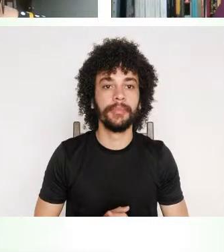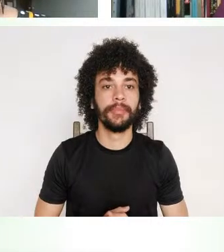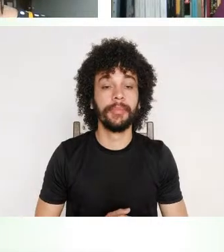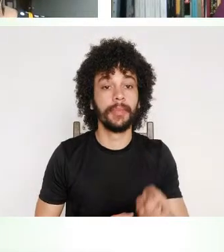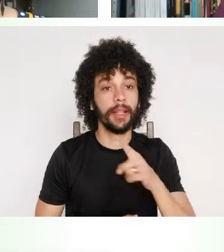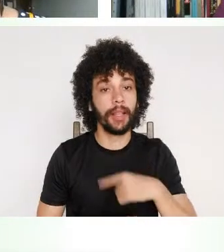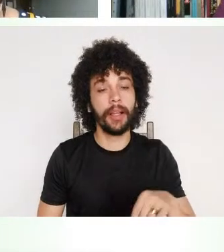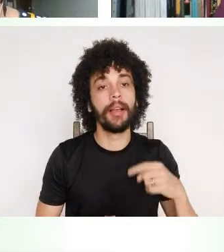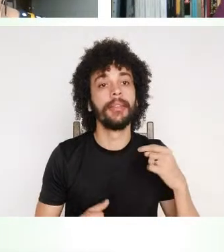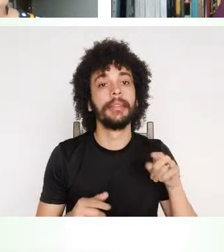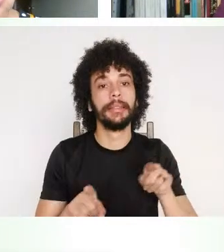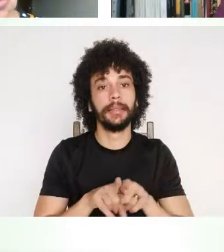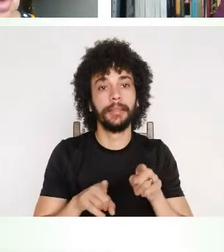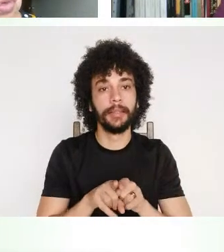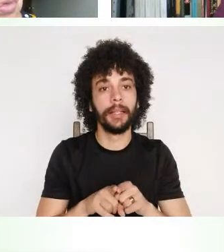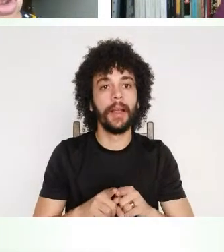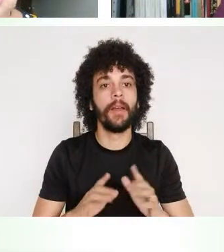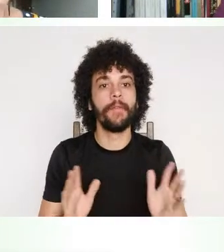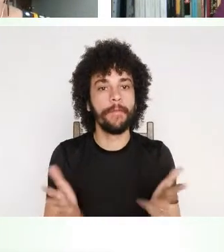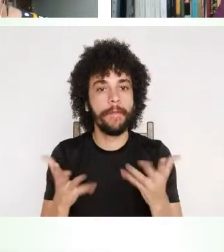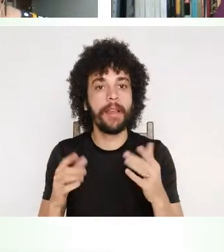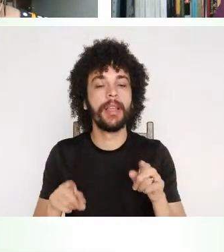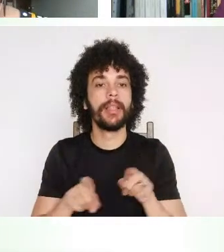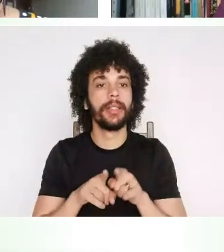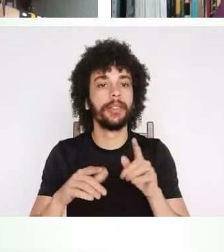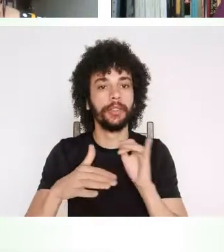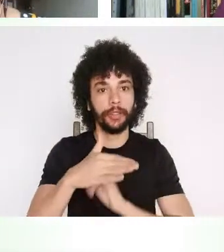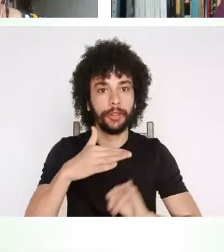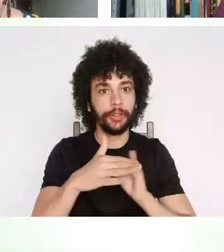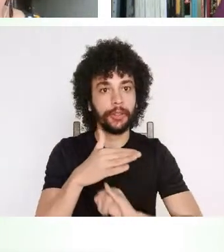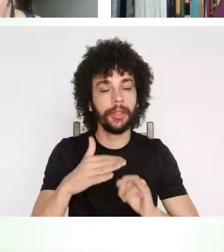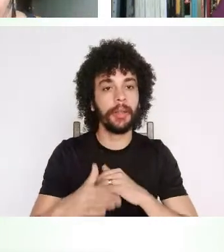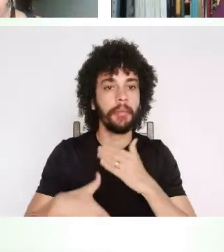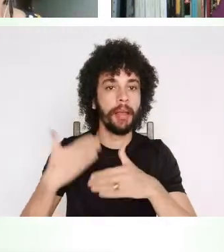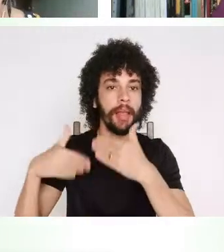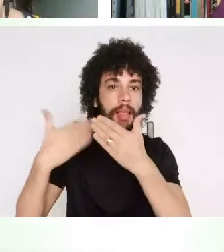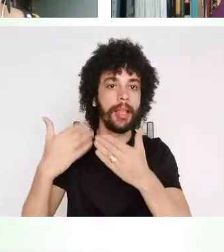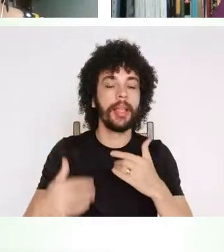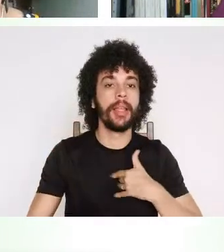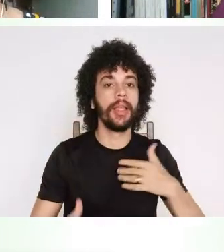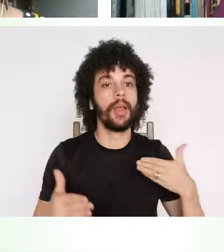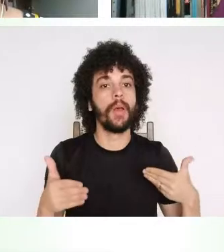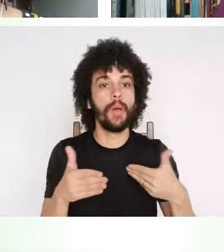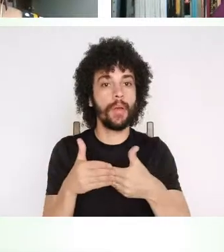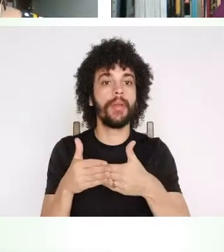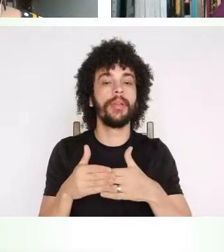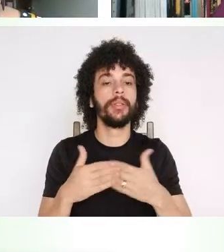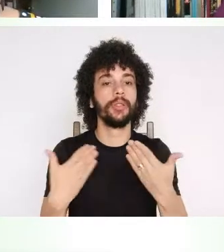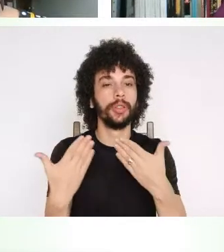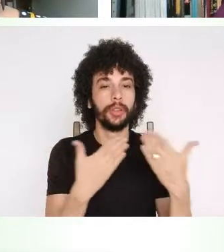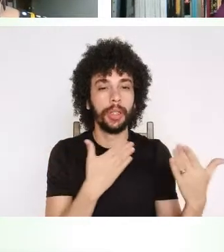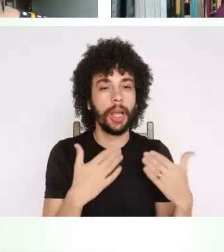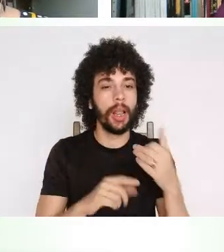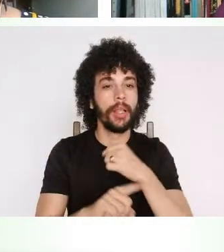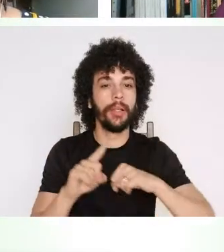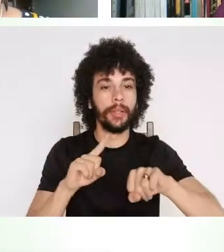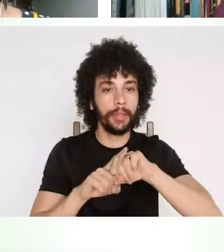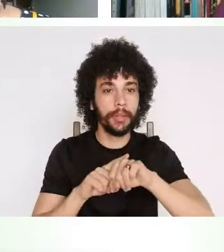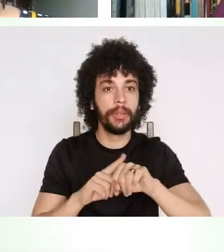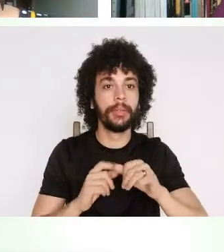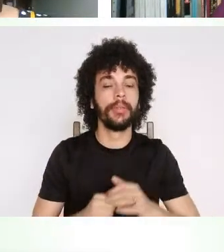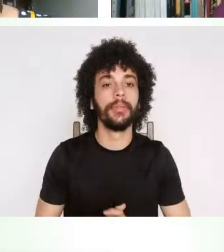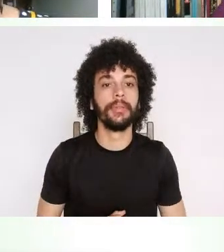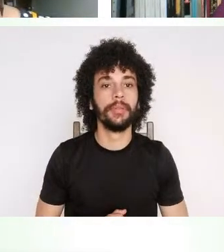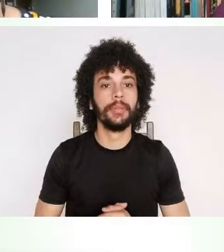mais reforçar as instituições na medida que a gente aprofunde o diálogo com a sociedade na